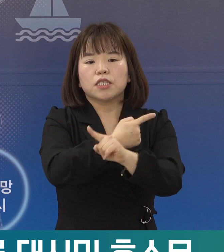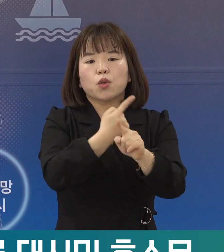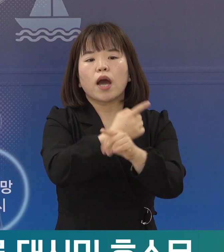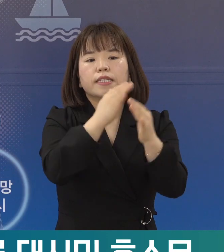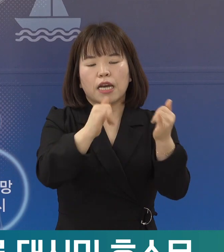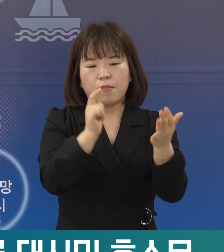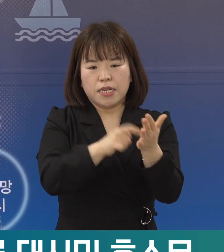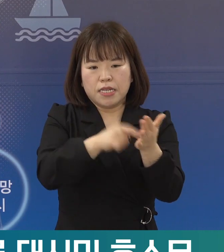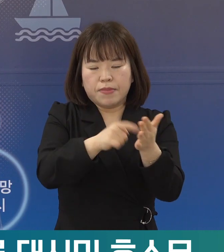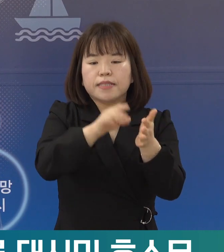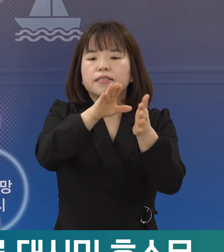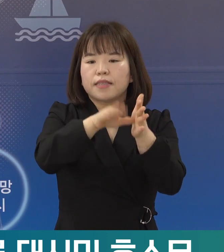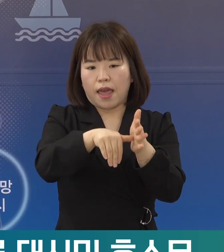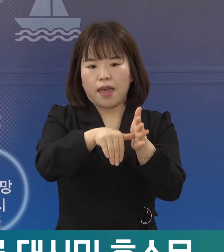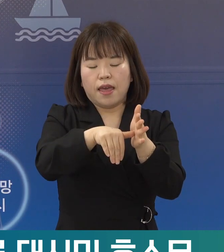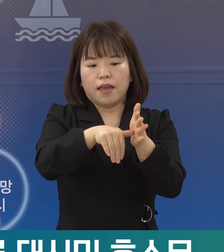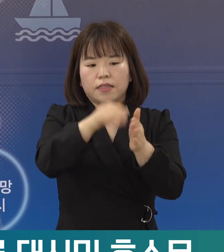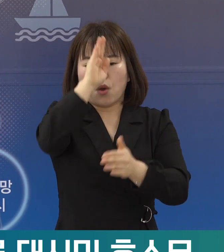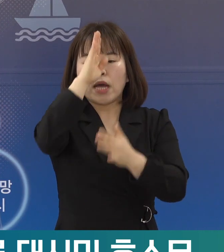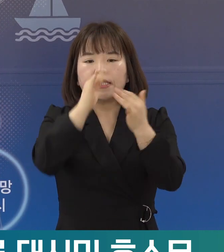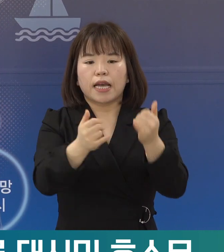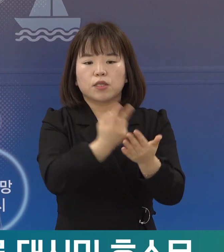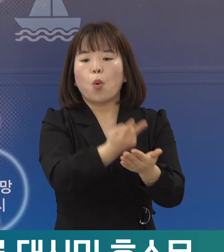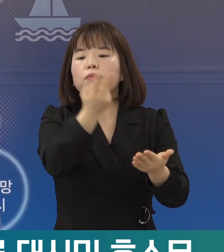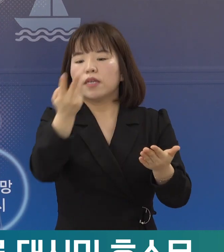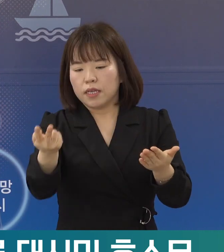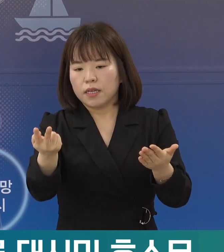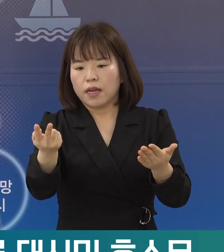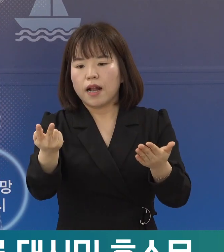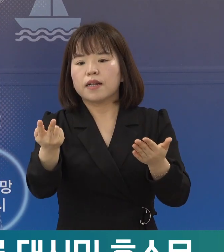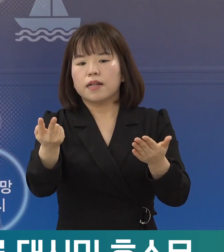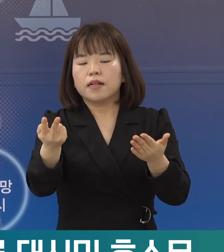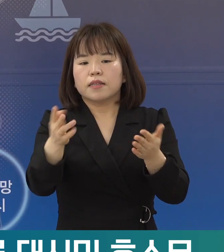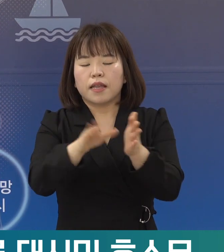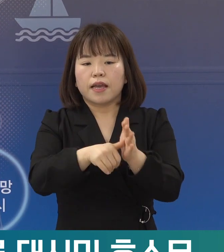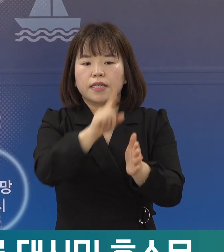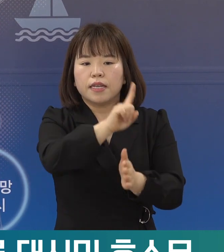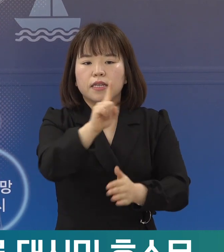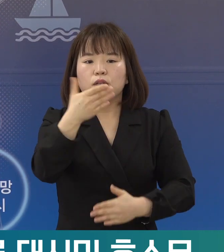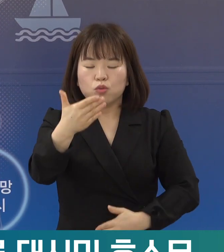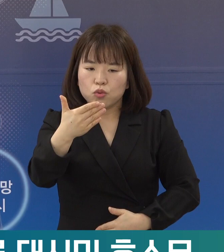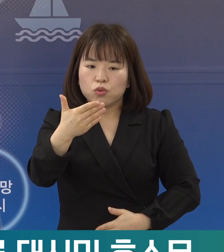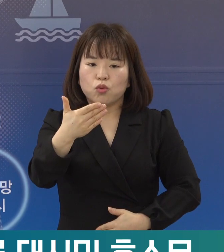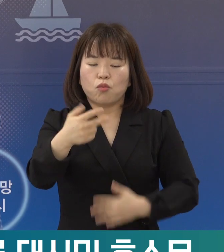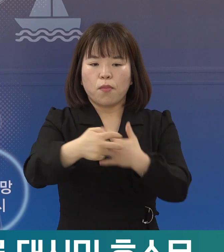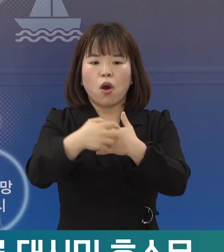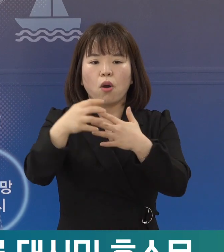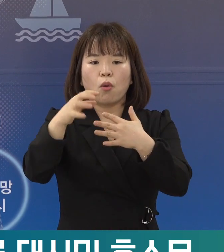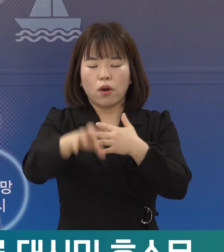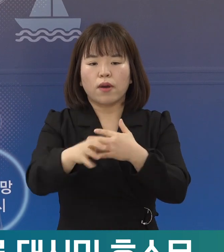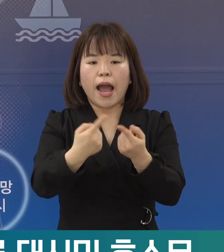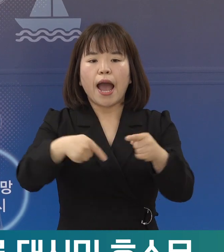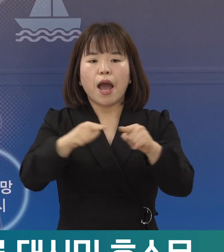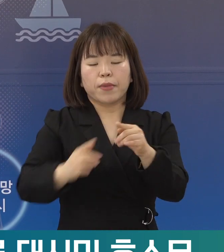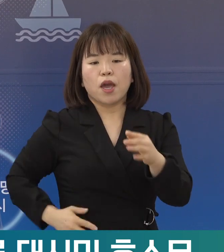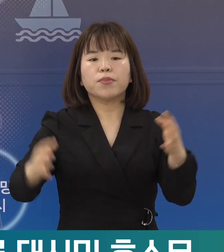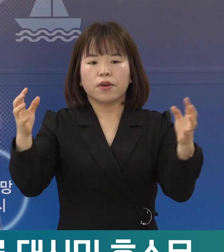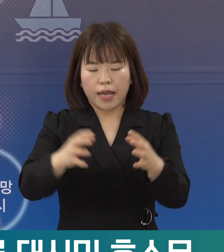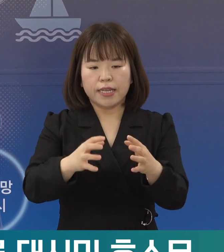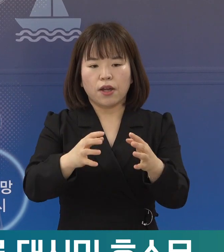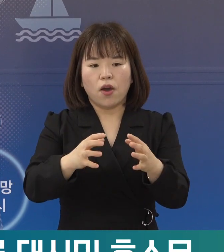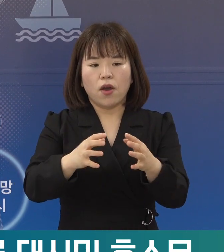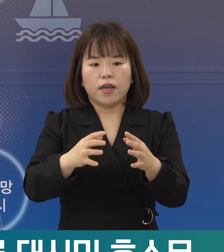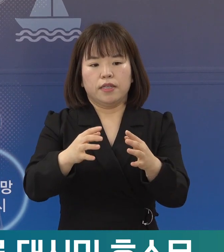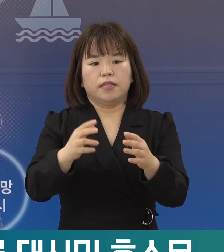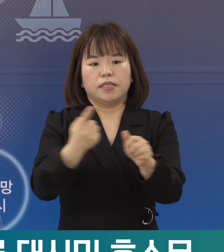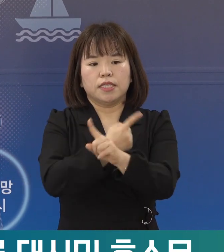응급상황 발생 시 환자 이송 등에 관해서도 소방서 의료기관과 협력하여 확진자 진료에